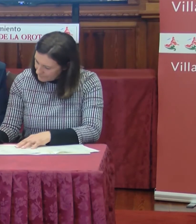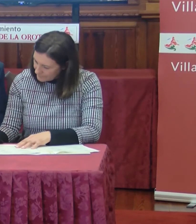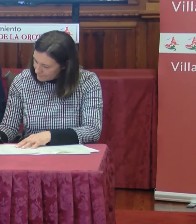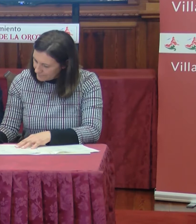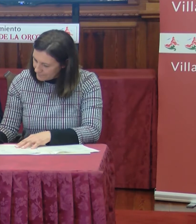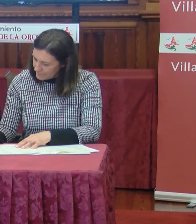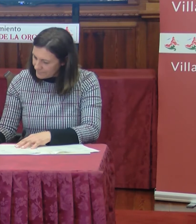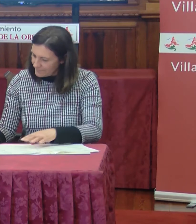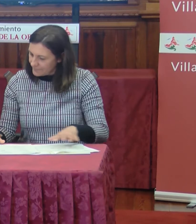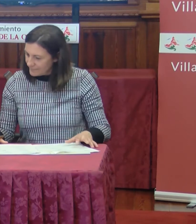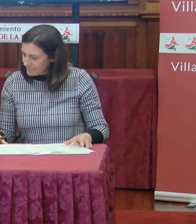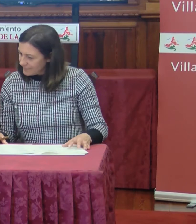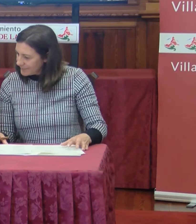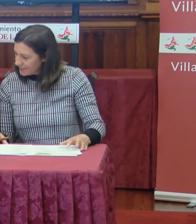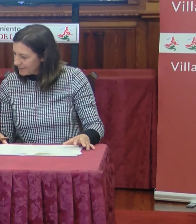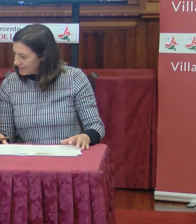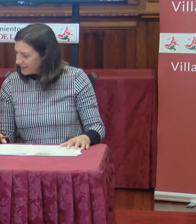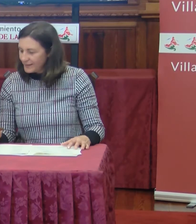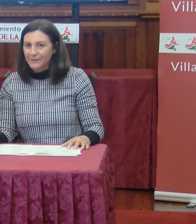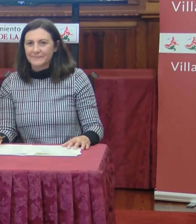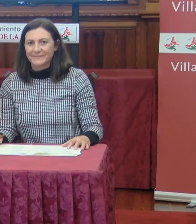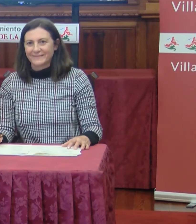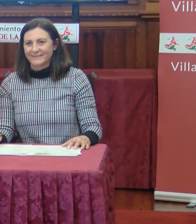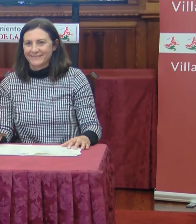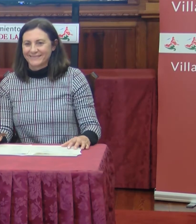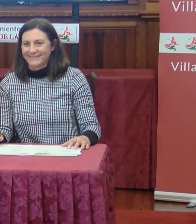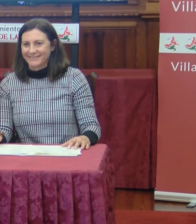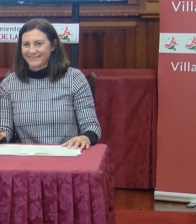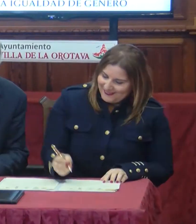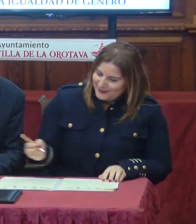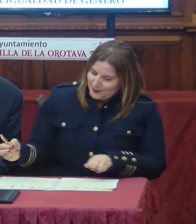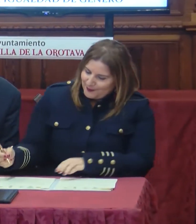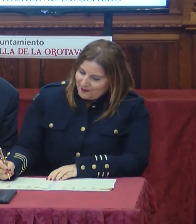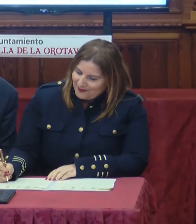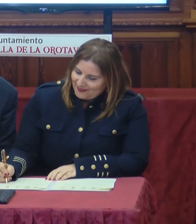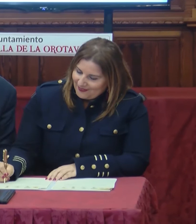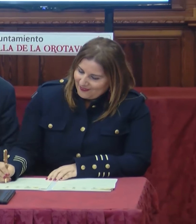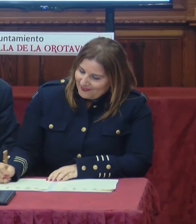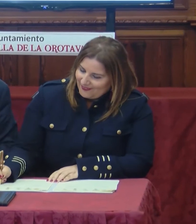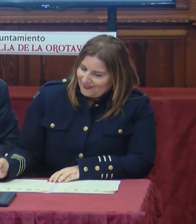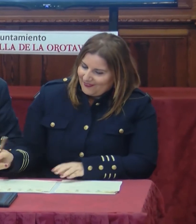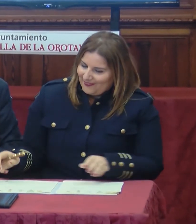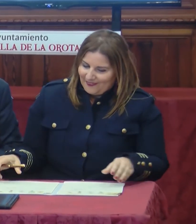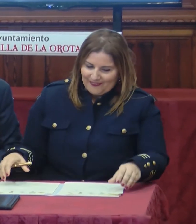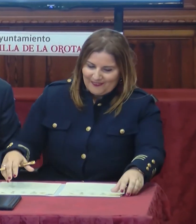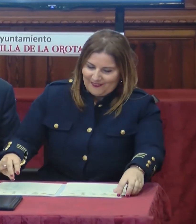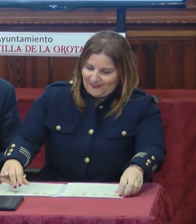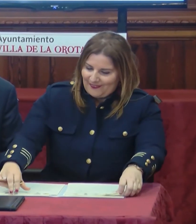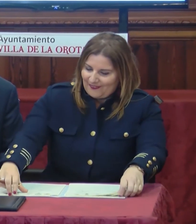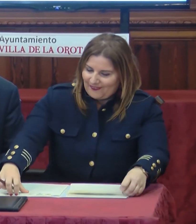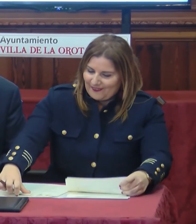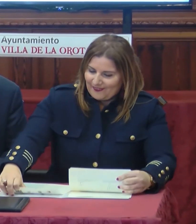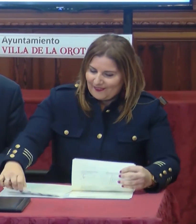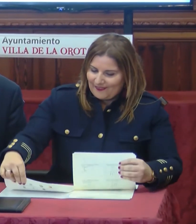el compromiso y la voluntad politico-técnica con la igualdad de género. La corresponsabilidad, el consenso,